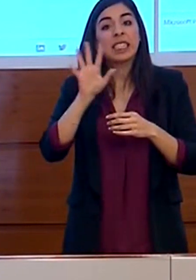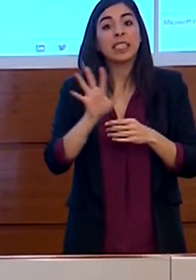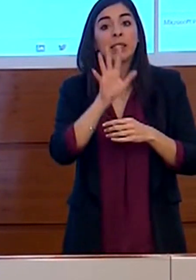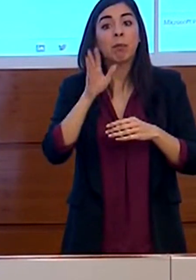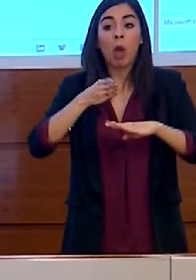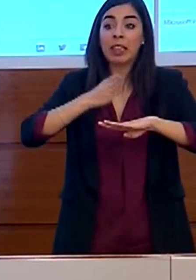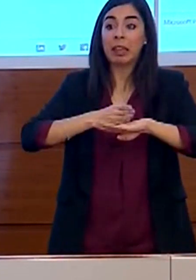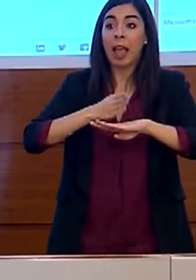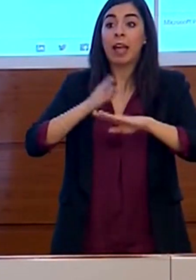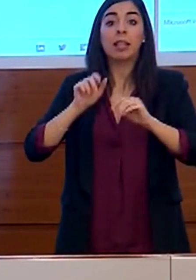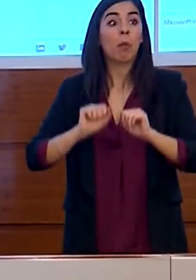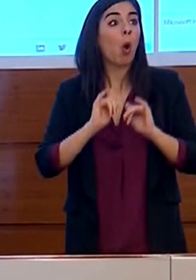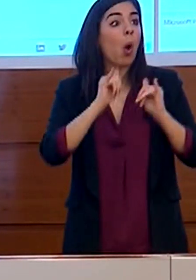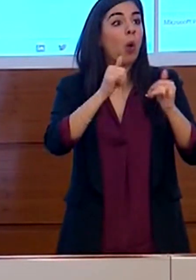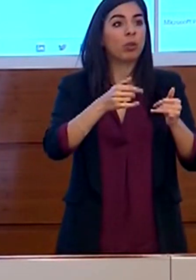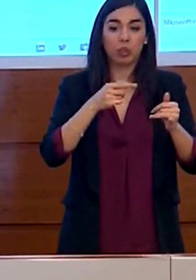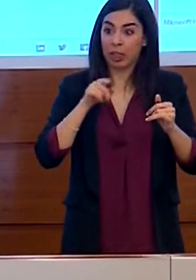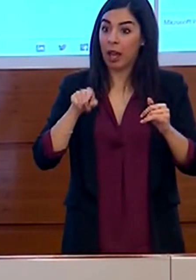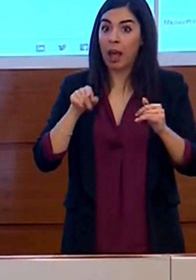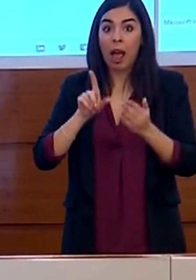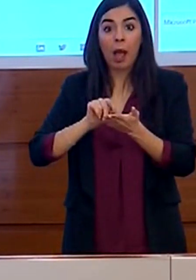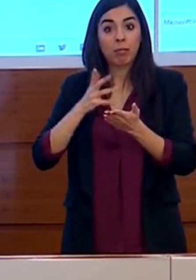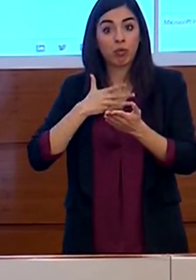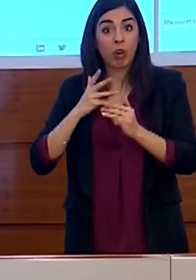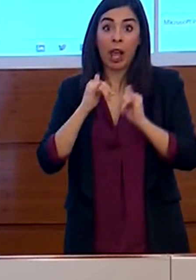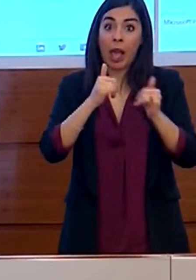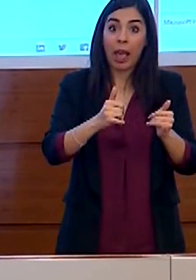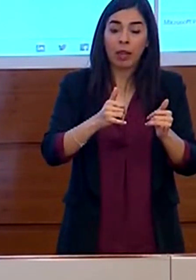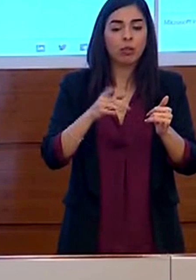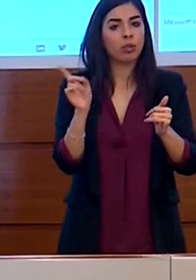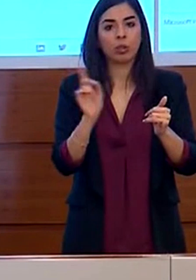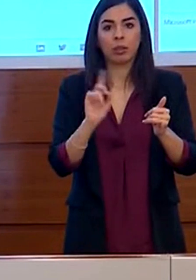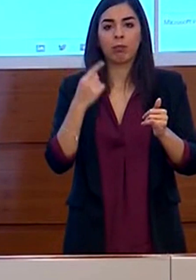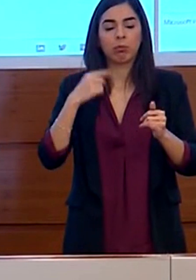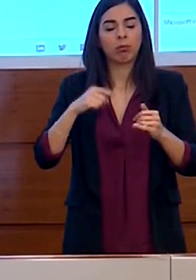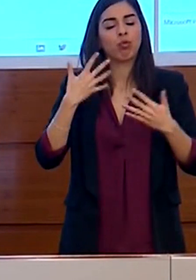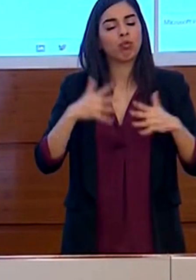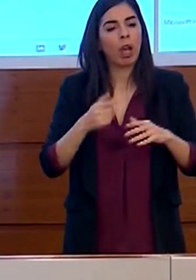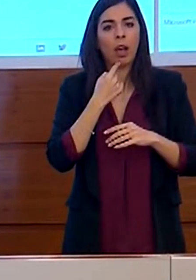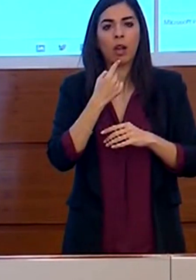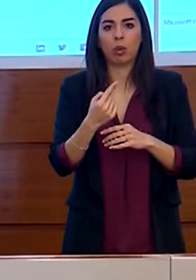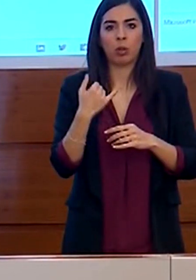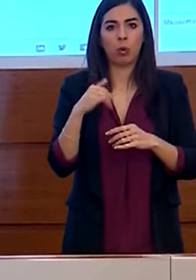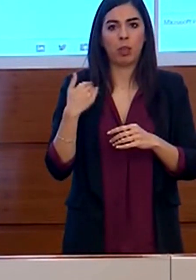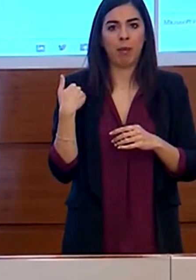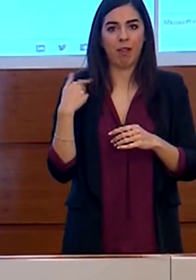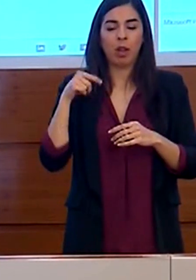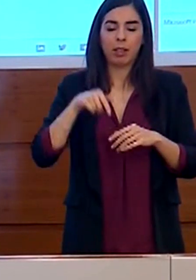per la libera uscita di nessuno, come avevo detto l'altra volta e come ribadisco volentieri questa.